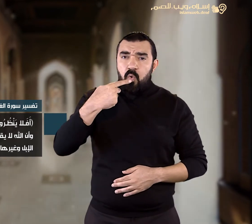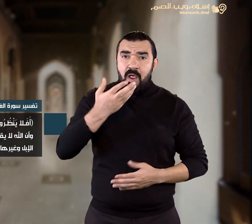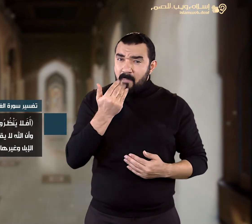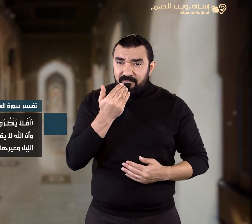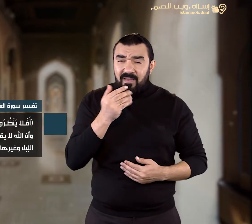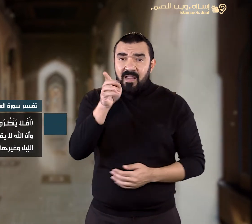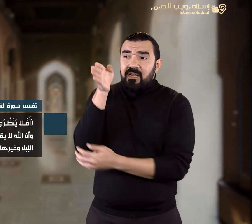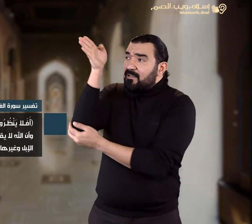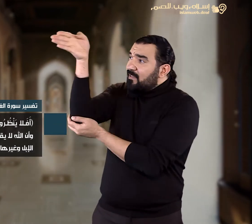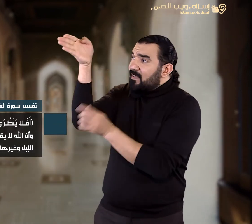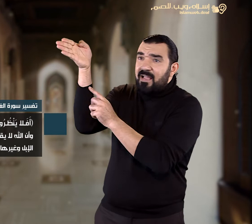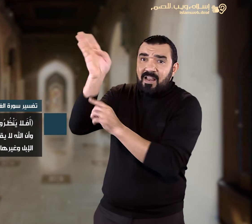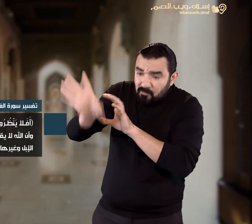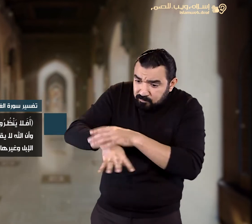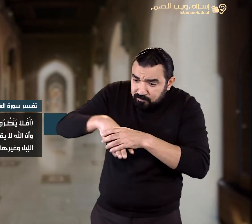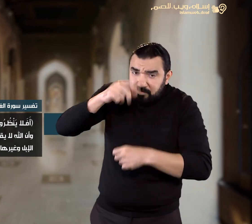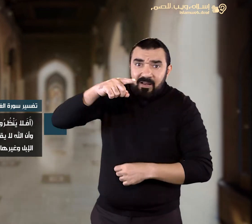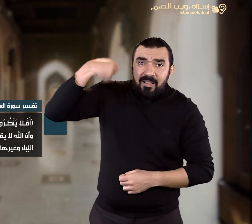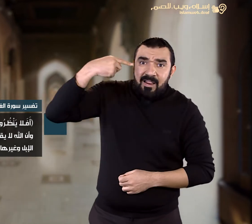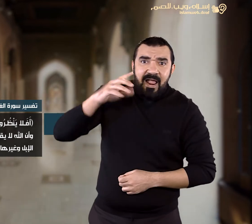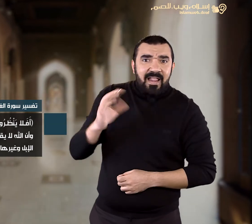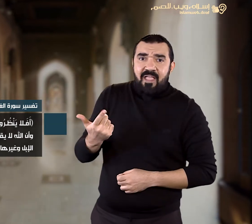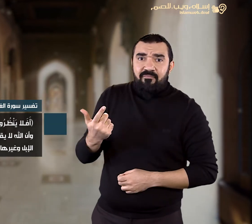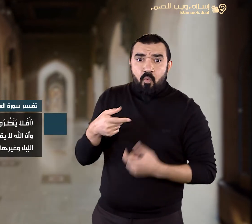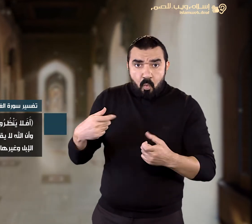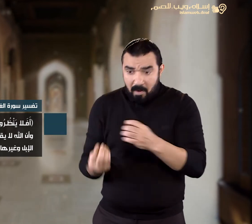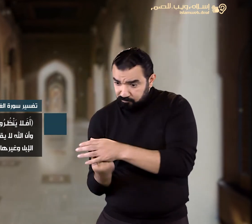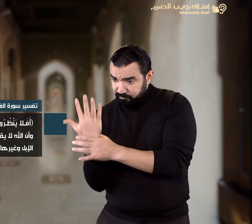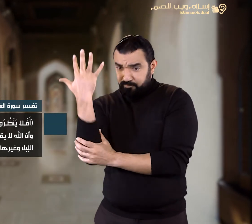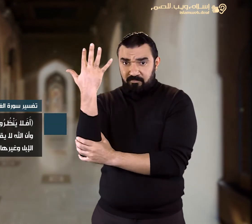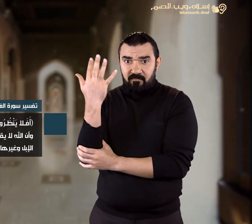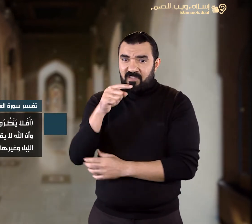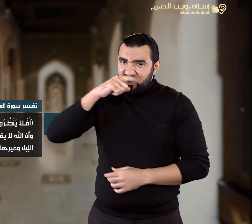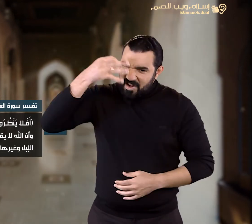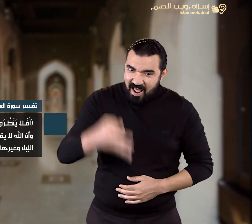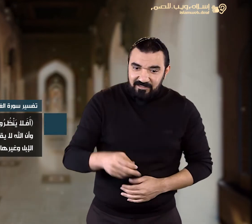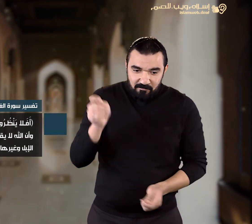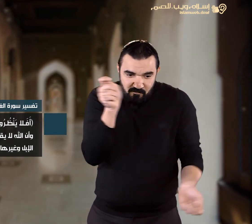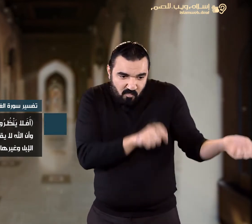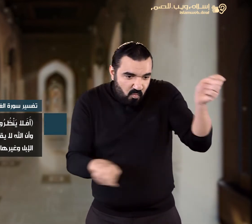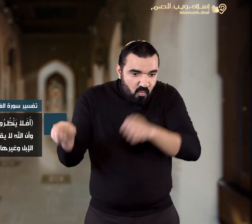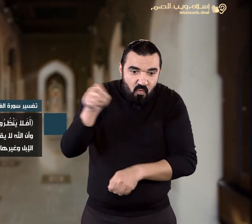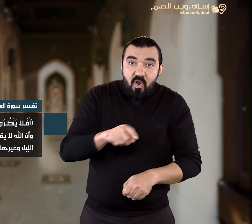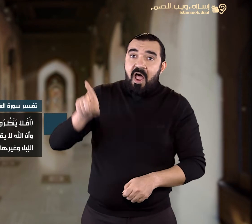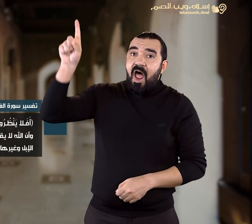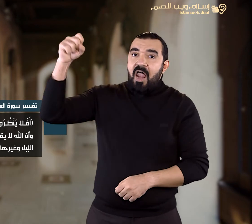لا يقدر عليه وهم يرون عظمة خلقه وبديع قدرته في الإبل وغيرها من